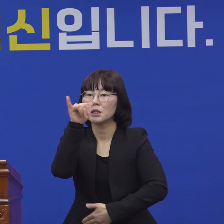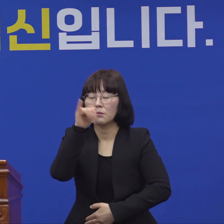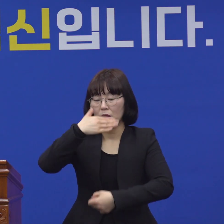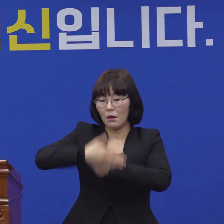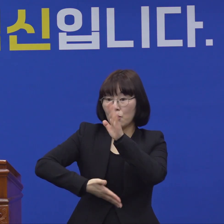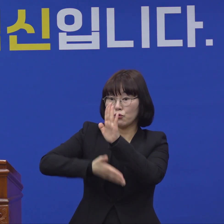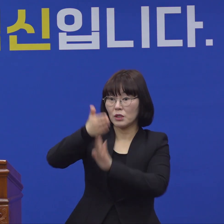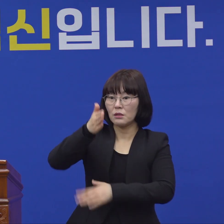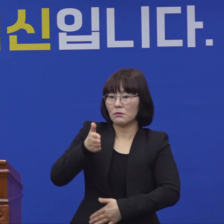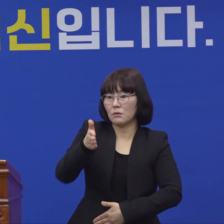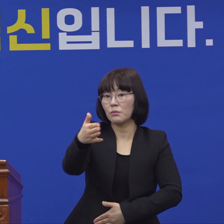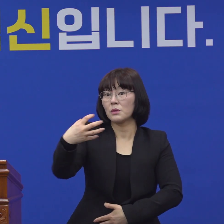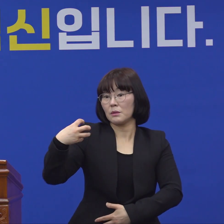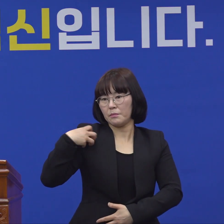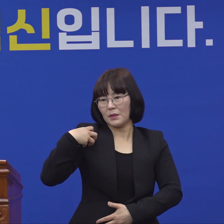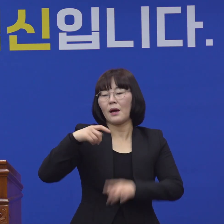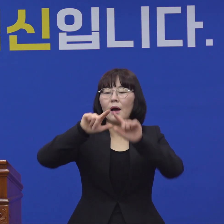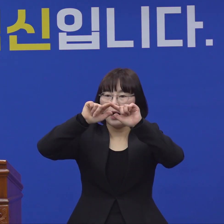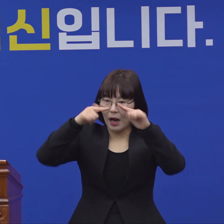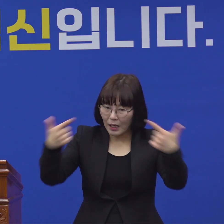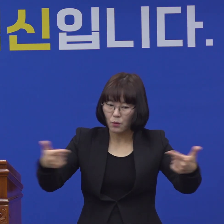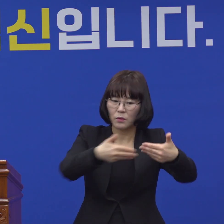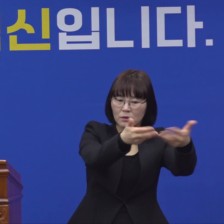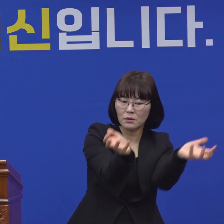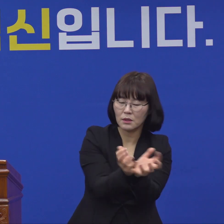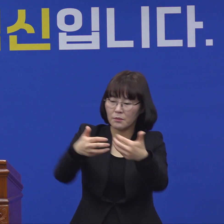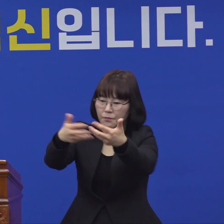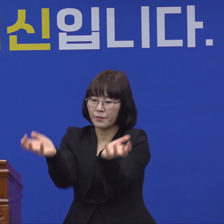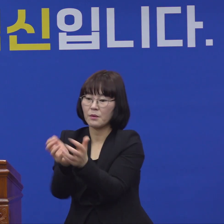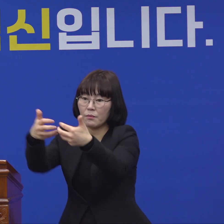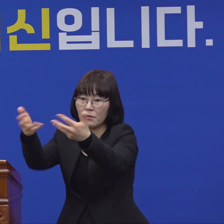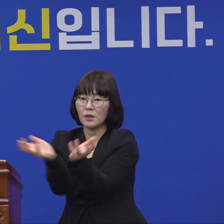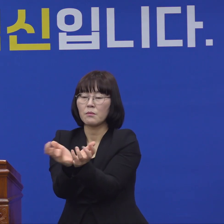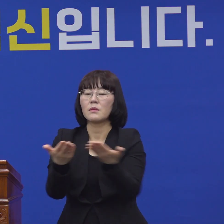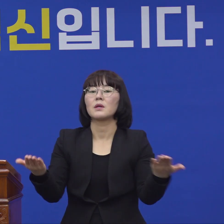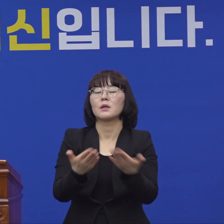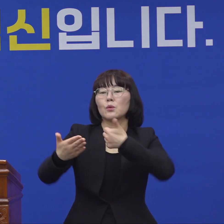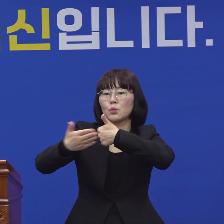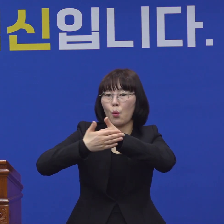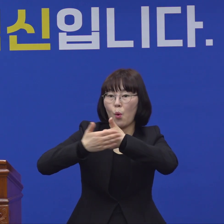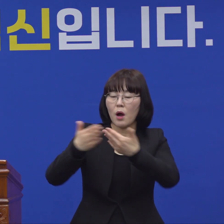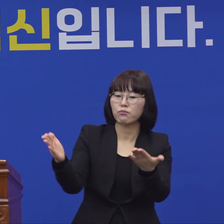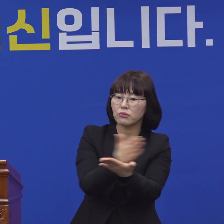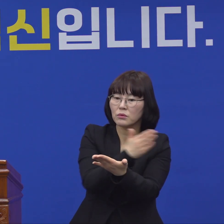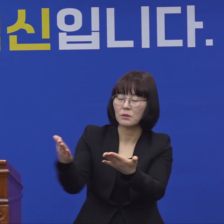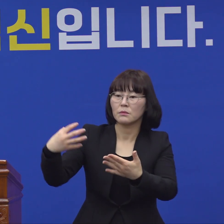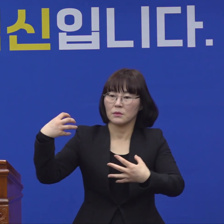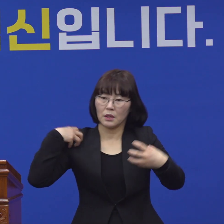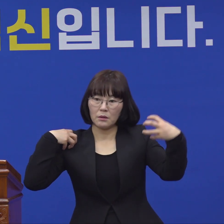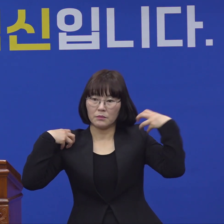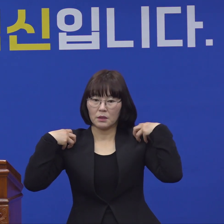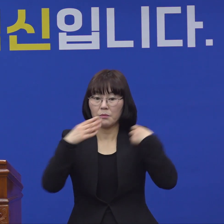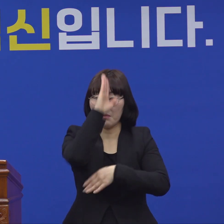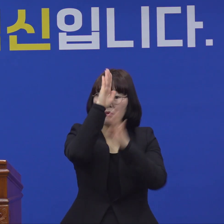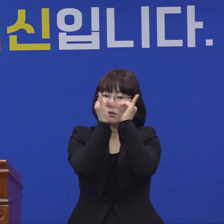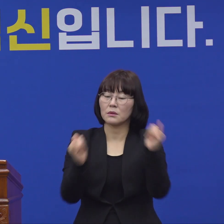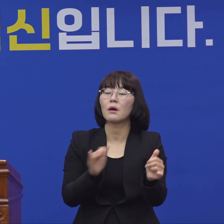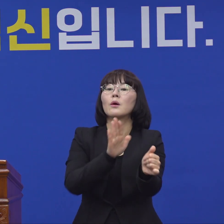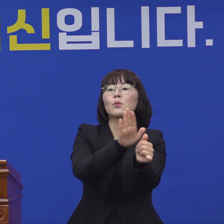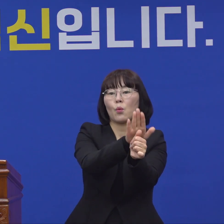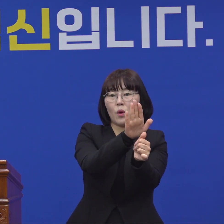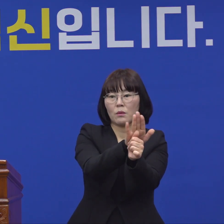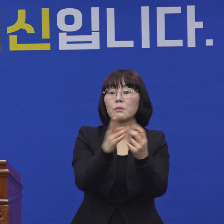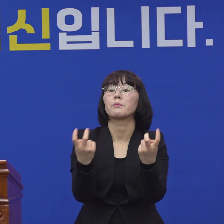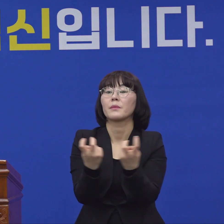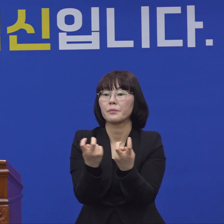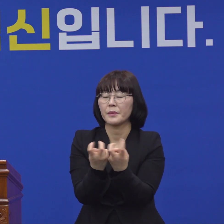전담하는 것은 아니고 여러 부처가 합동으로 근무하면서 환자들을 지원하는 그런 형태를